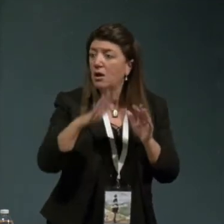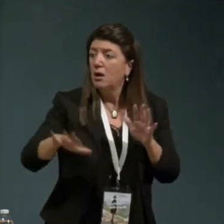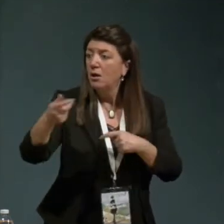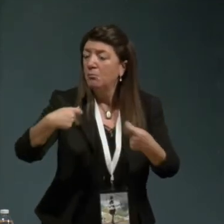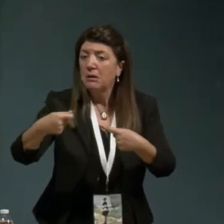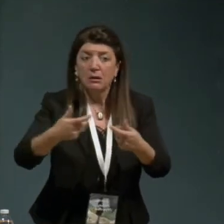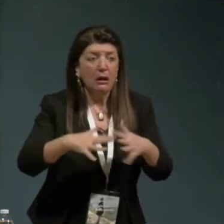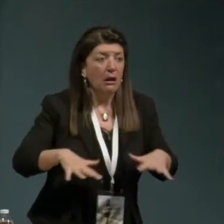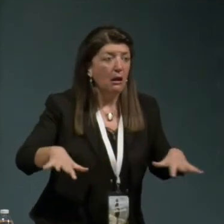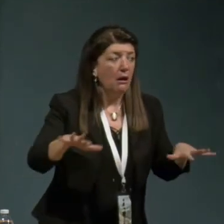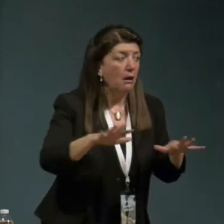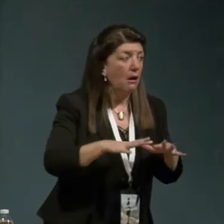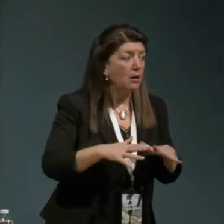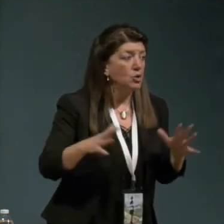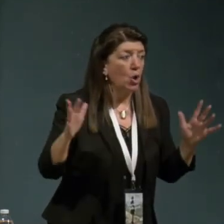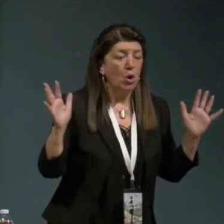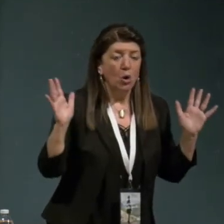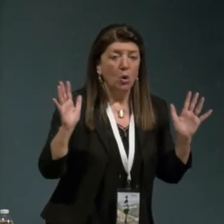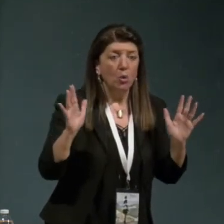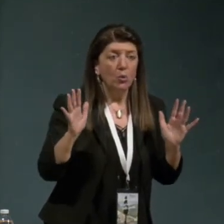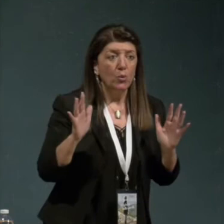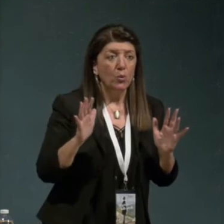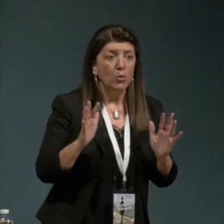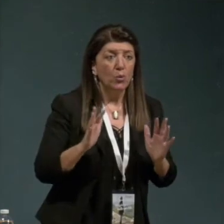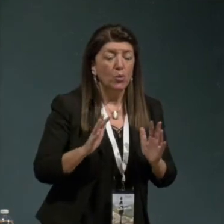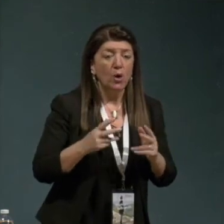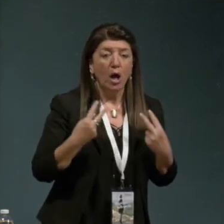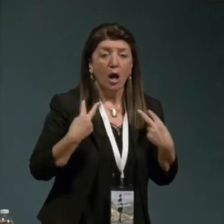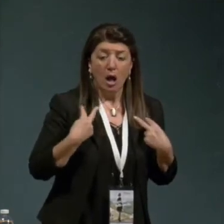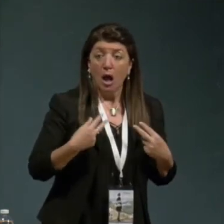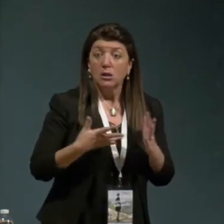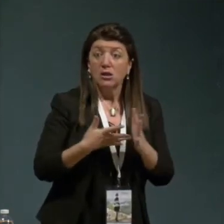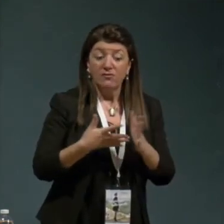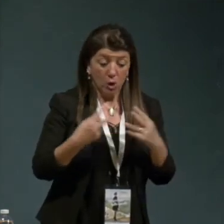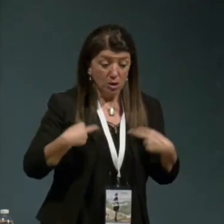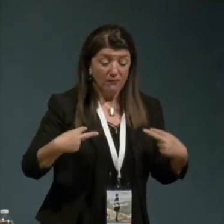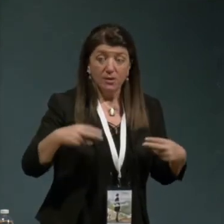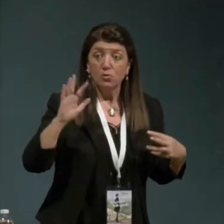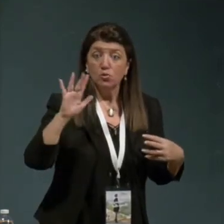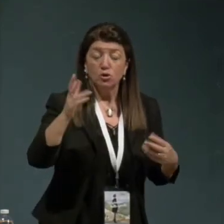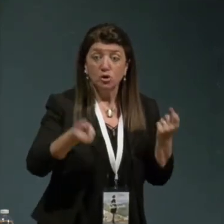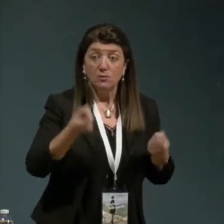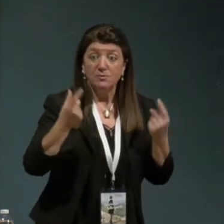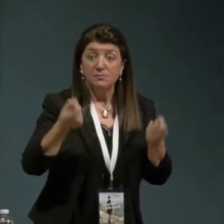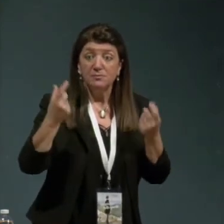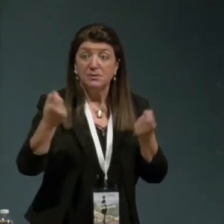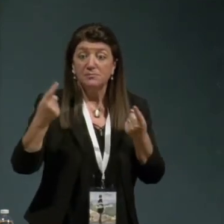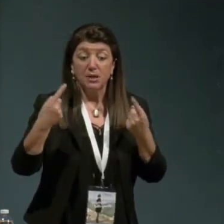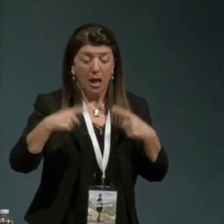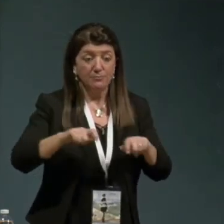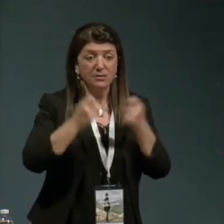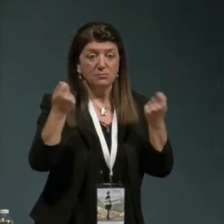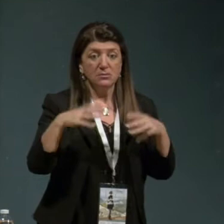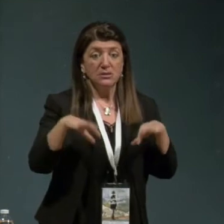ha cominciato la difficoltà della vita quotidiana e questo movimento che nei primi giorni